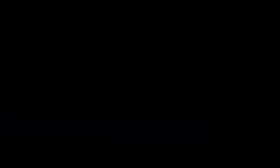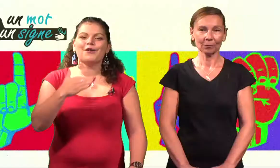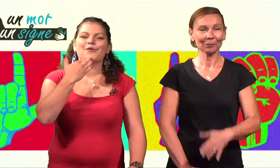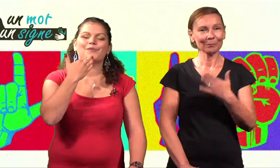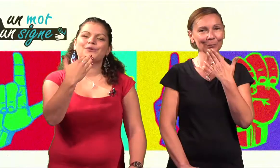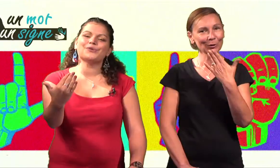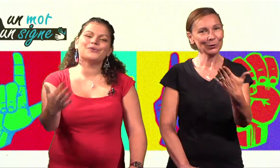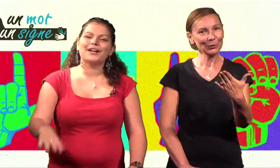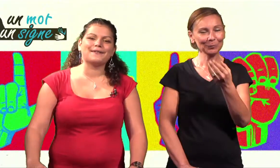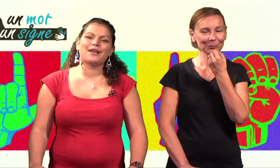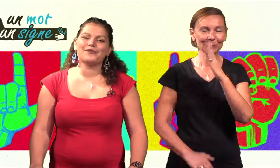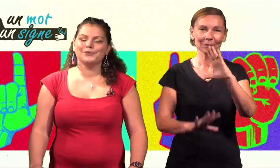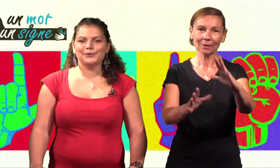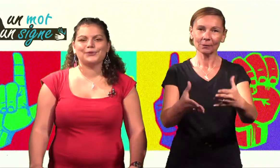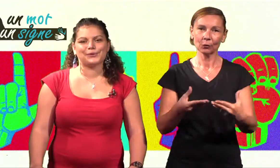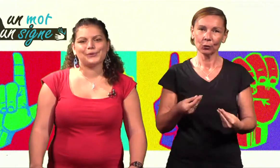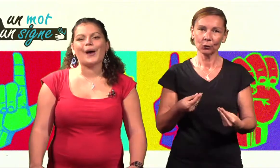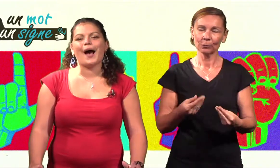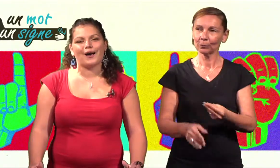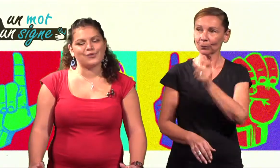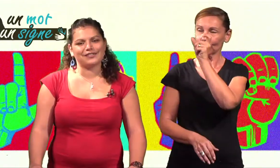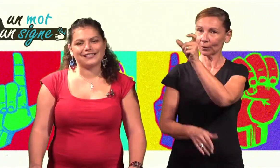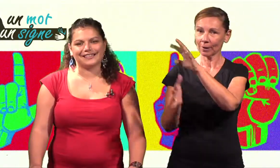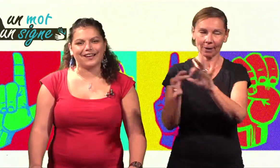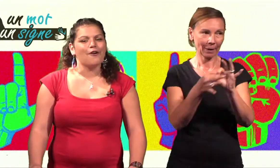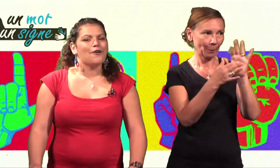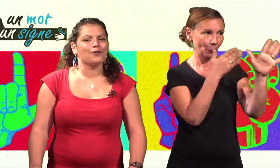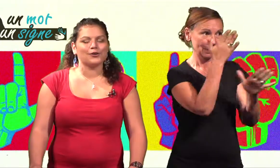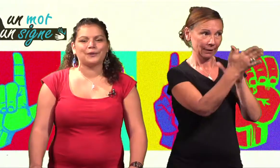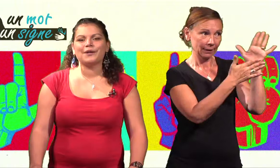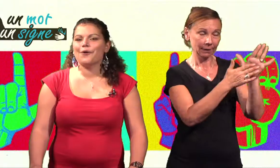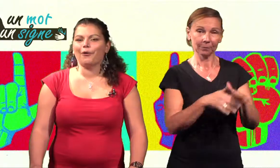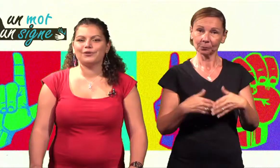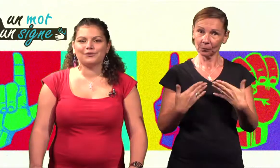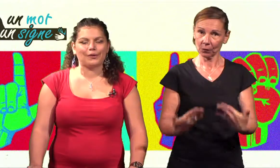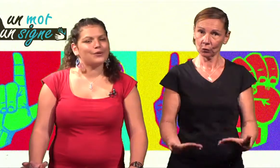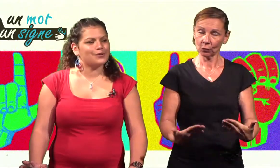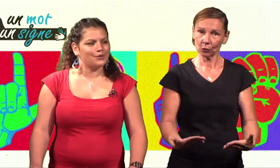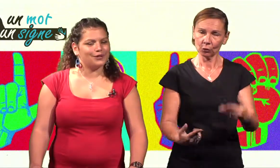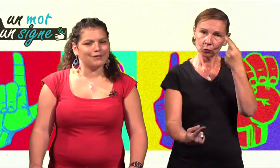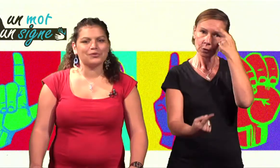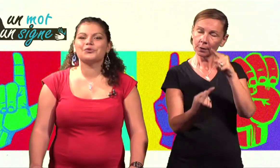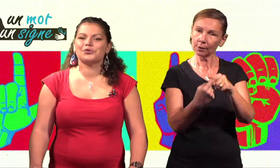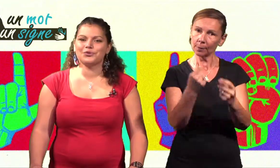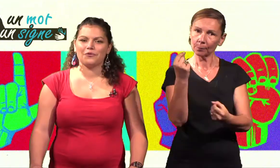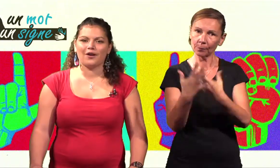Bonjour et bienvenue sur Amant un Signe ! Aujourd'hui, on continue sur le thème du nouvel an.